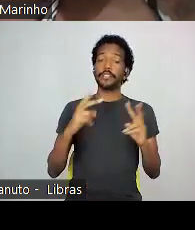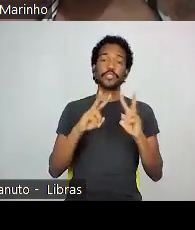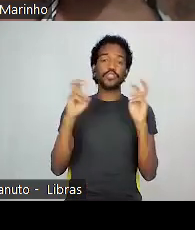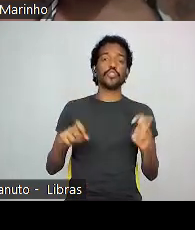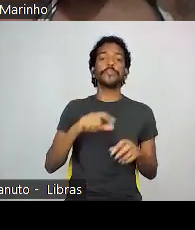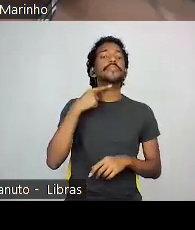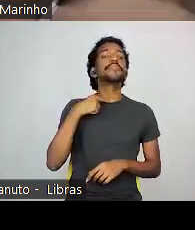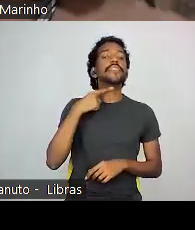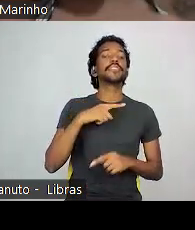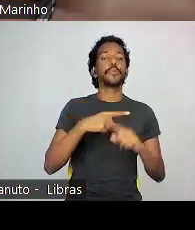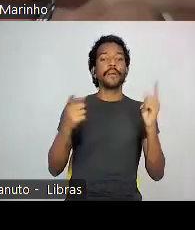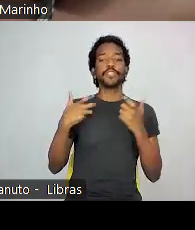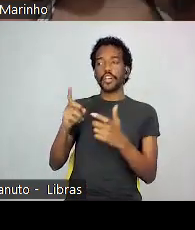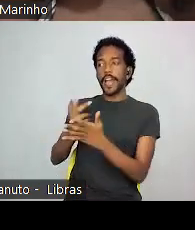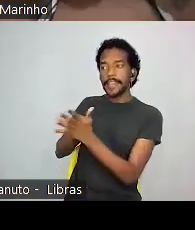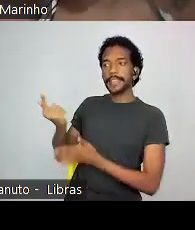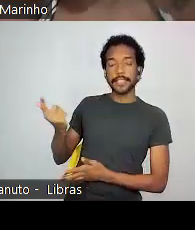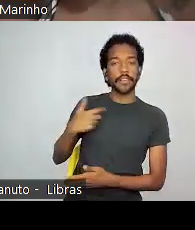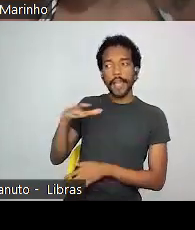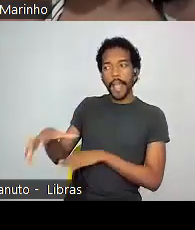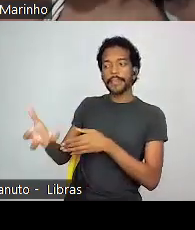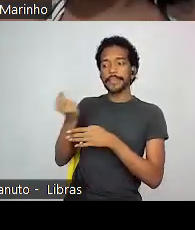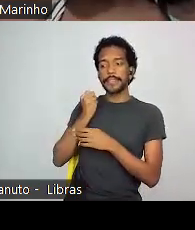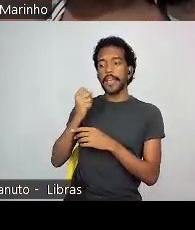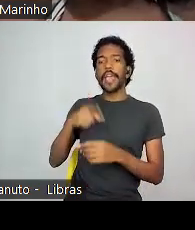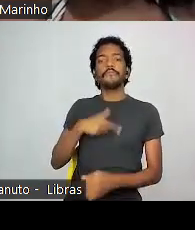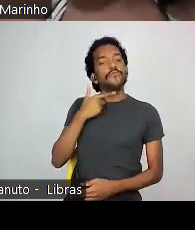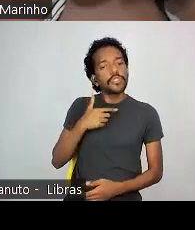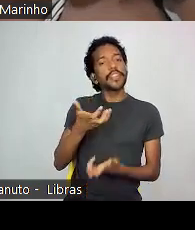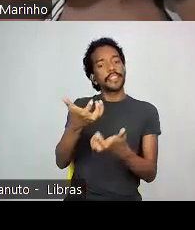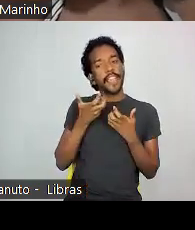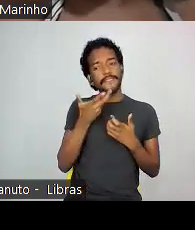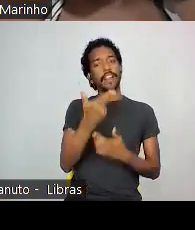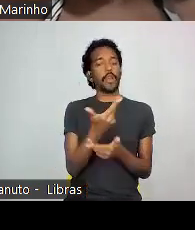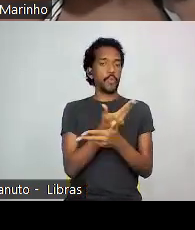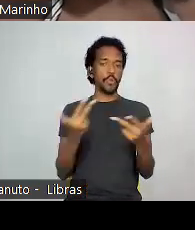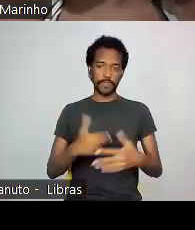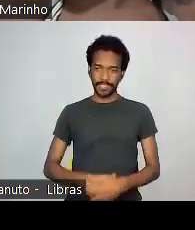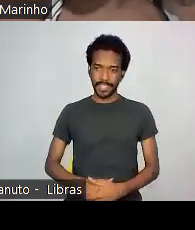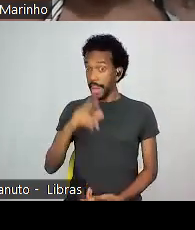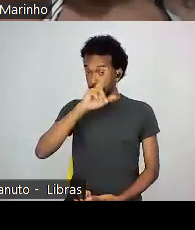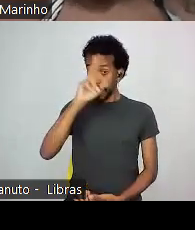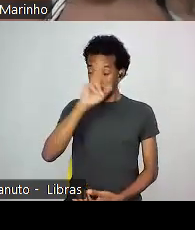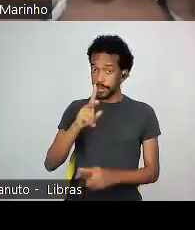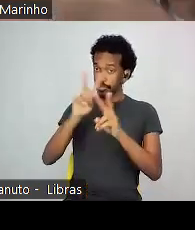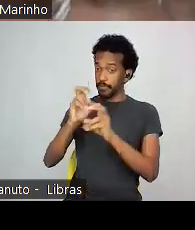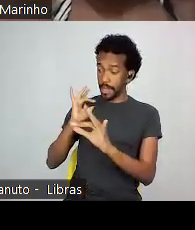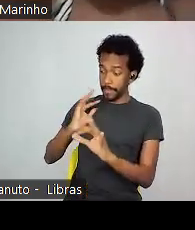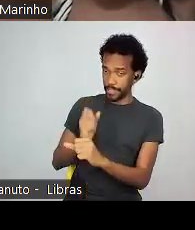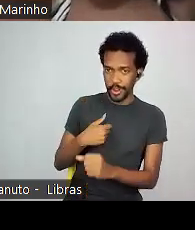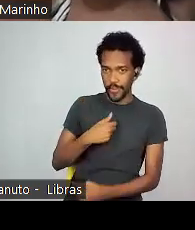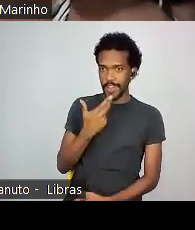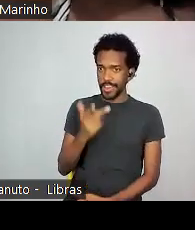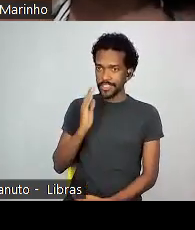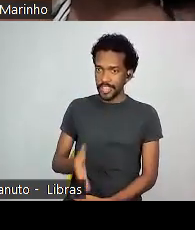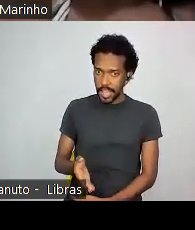de aquisição. Quando você vai adquirir, você vai adquirir com vontade de falar algo. Lembra do repertório que eu falei antes? Então, você tem